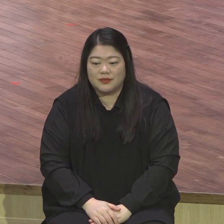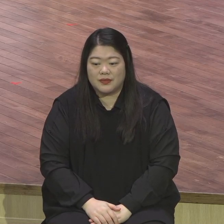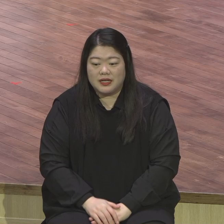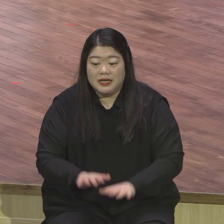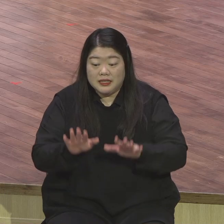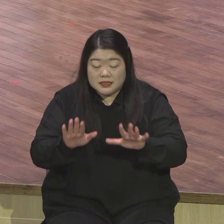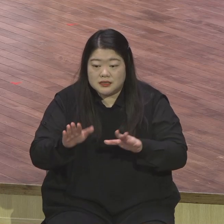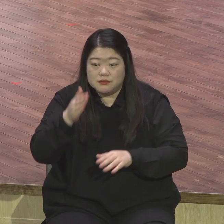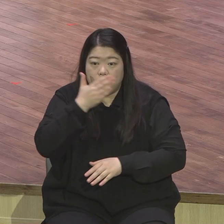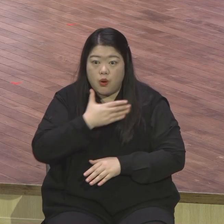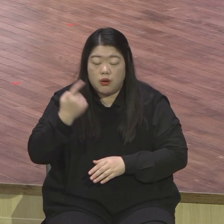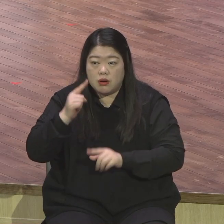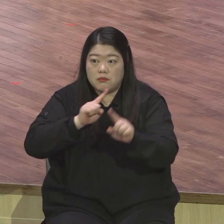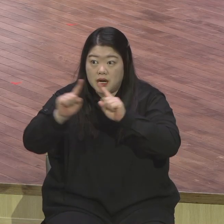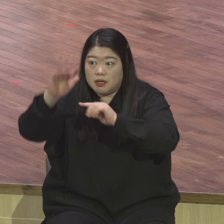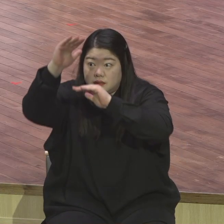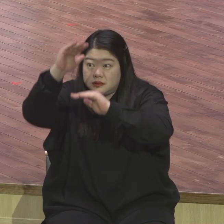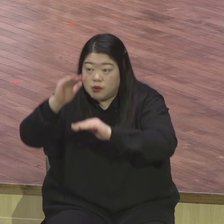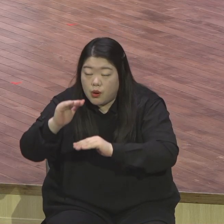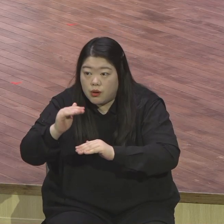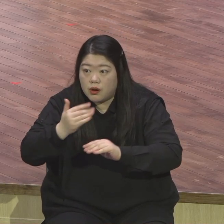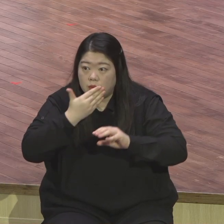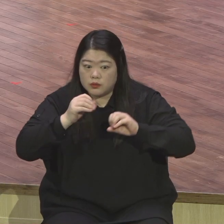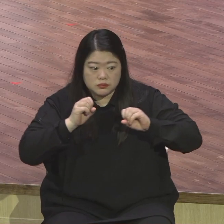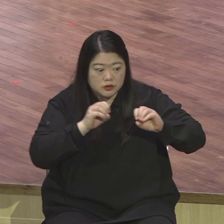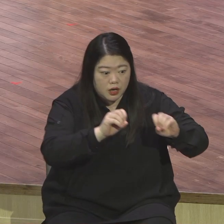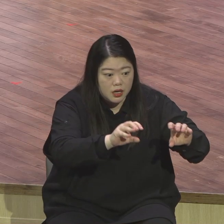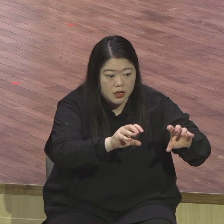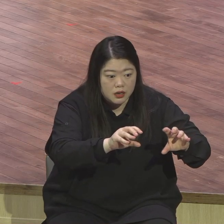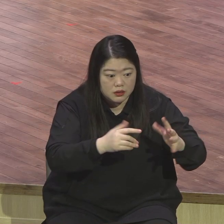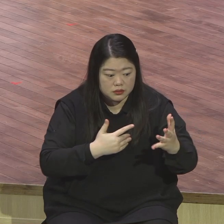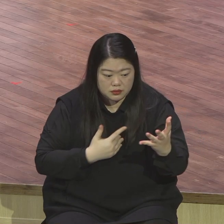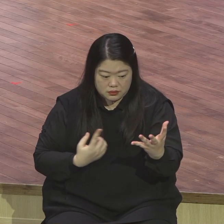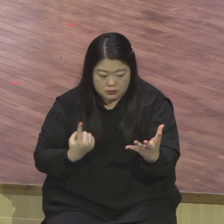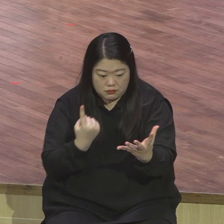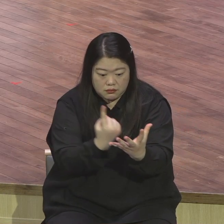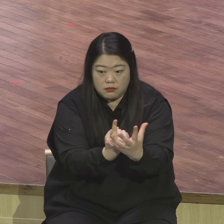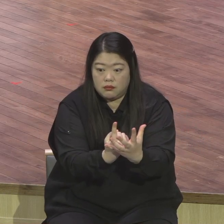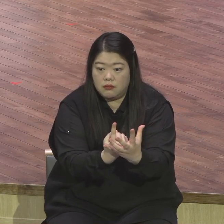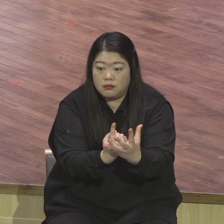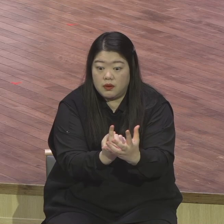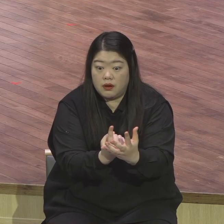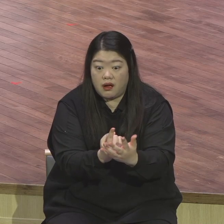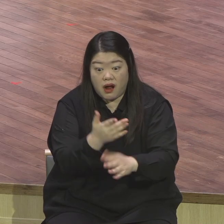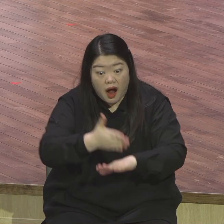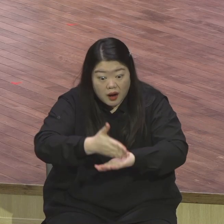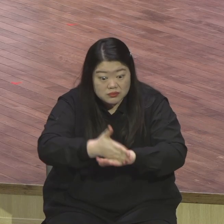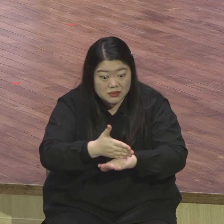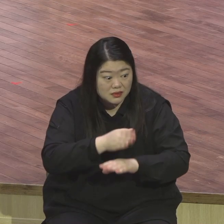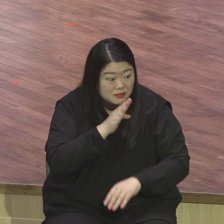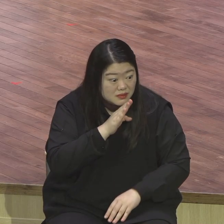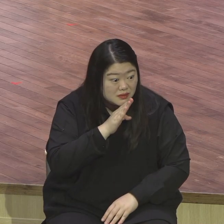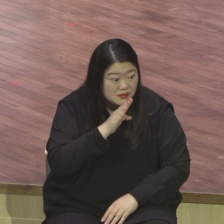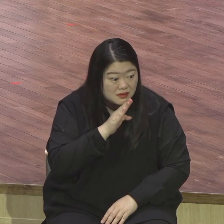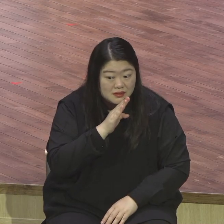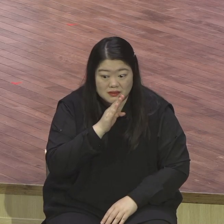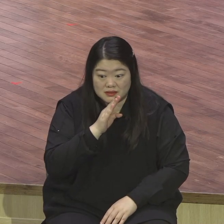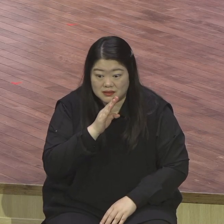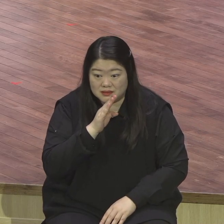있다는 것이 너무 감사해요 흐름을 차 타고 있으니까 너무 감사해요 하나님은 여러분이